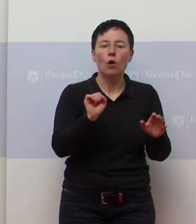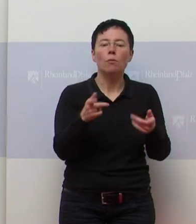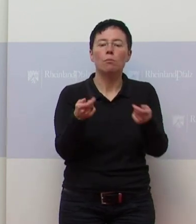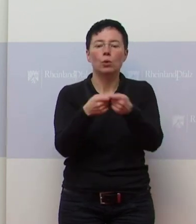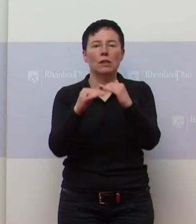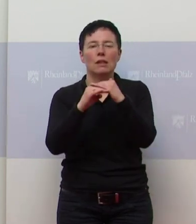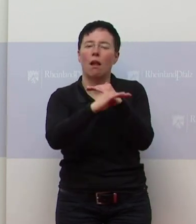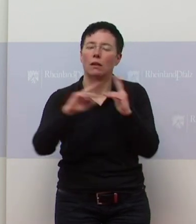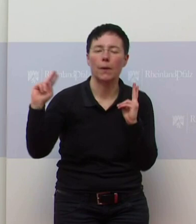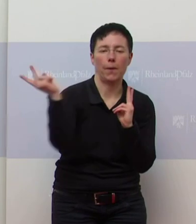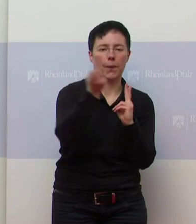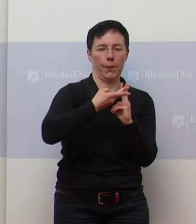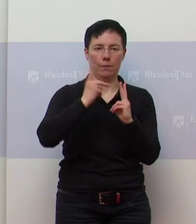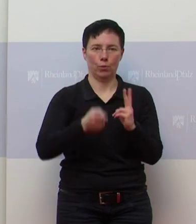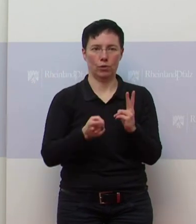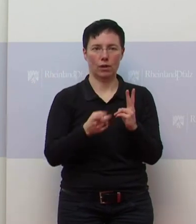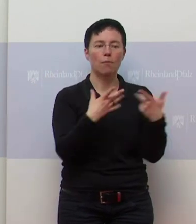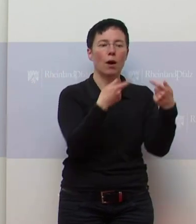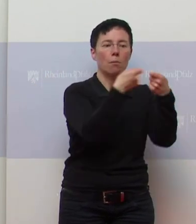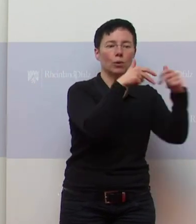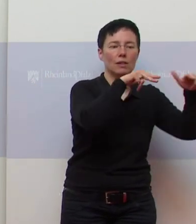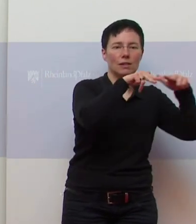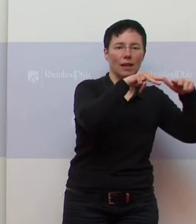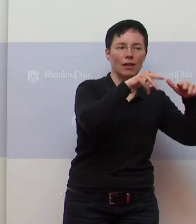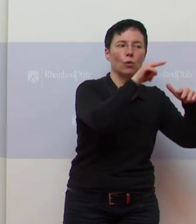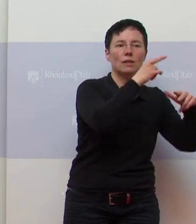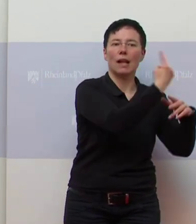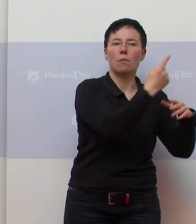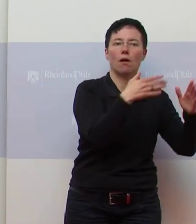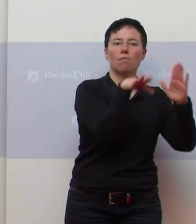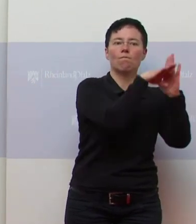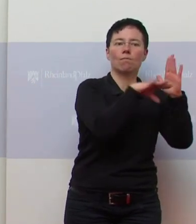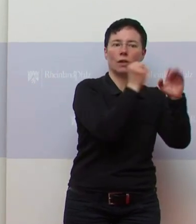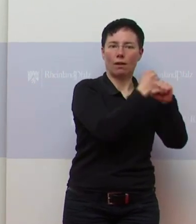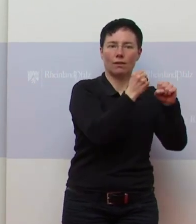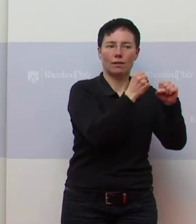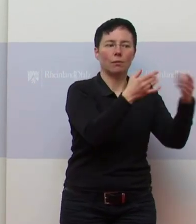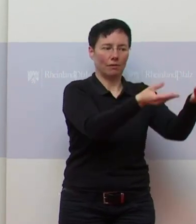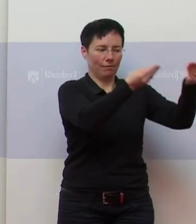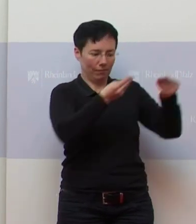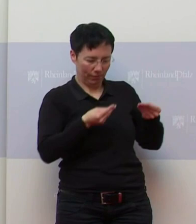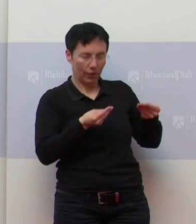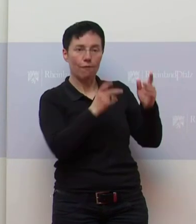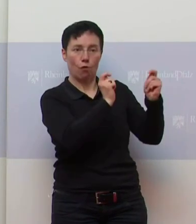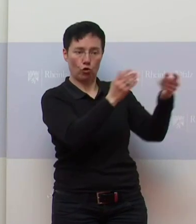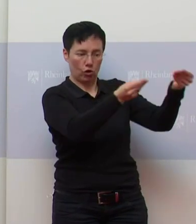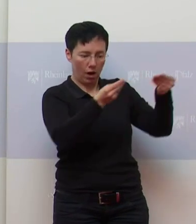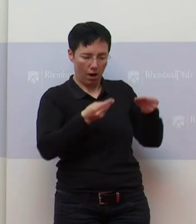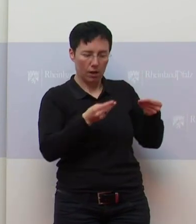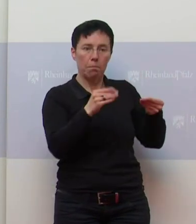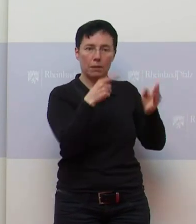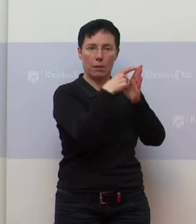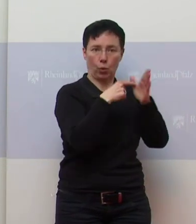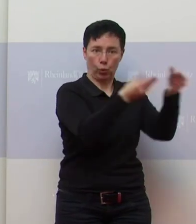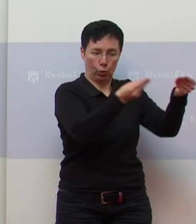ländergleich sein, das Ganze. Der Bund kann es aber nicht regeln. Aber so sind wir verblieben, dass er jetzt die Verordnungsvorschlag macht und die Begründung macht.